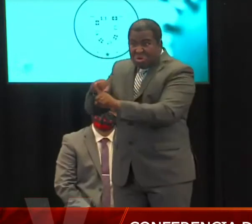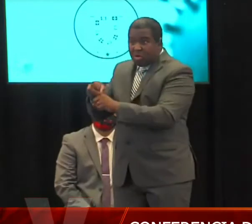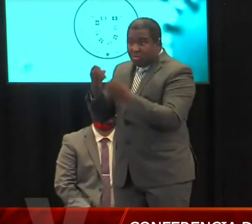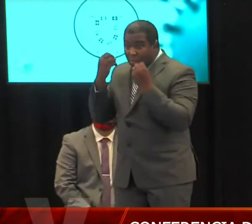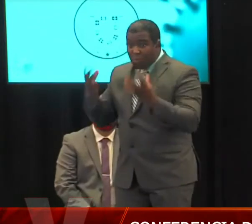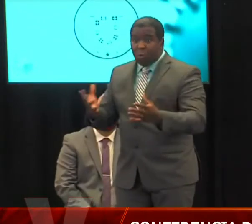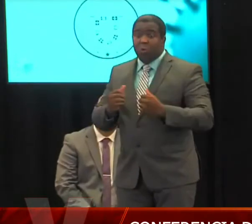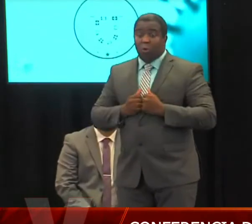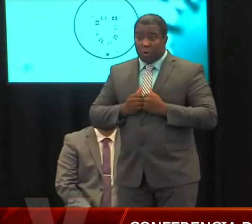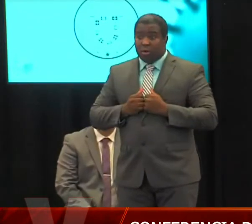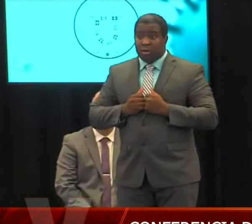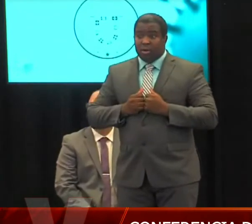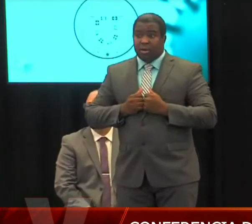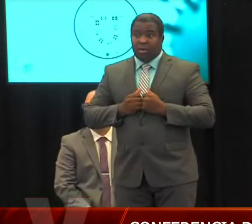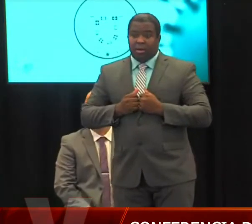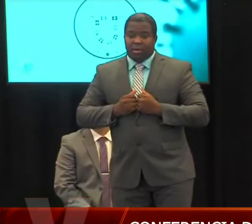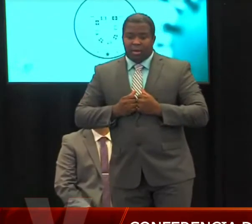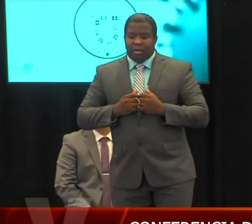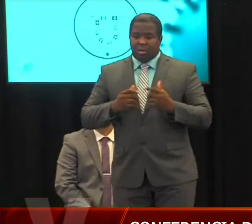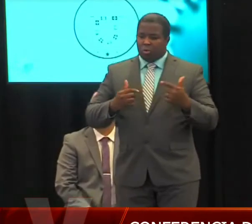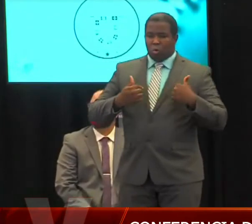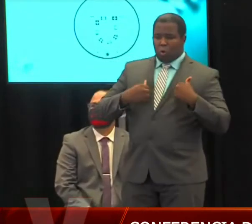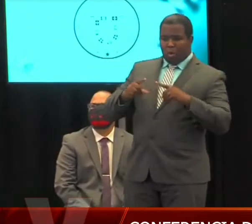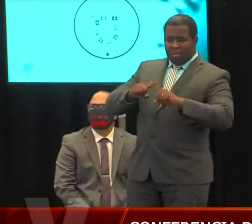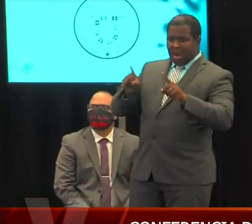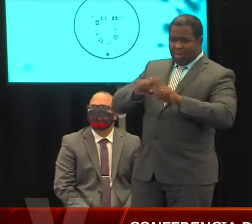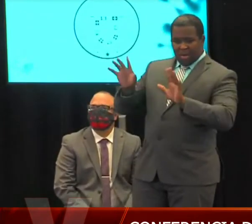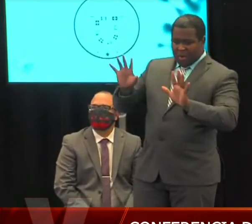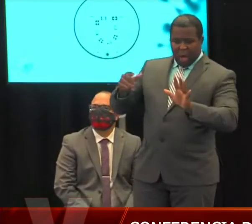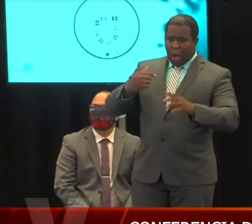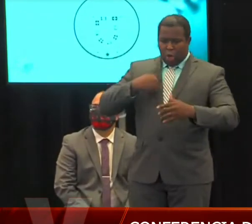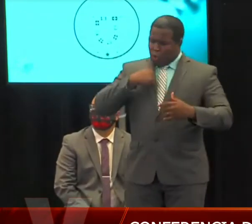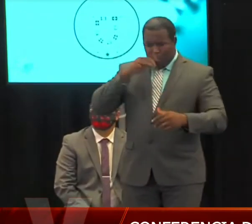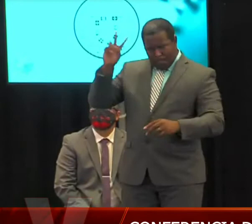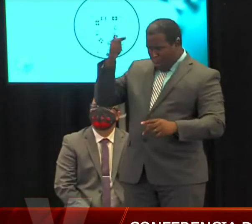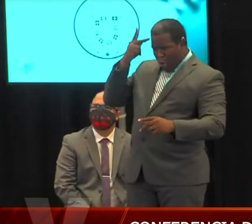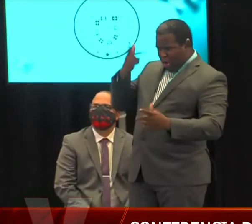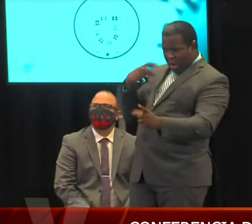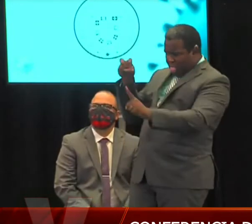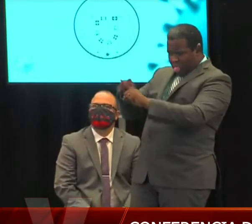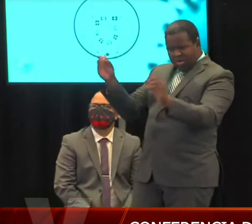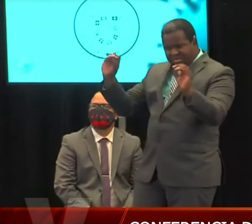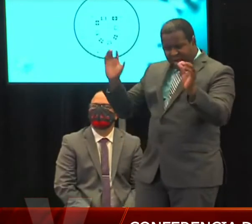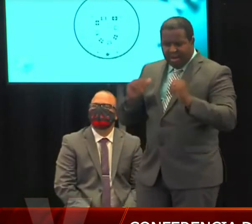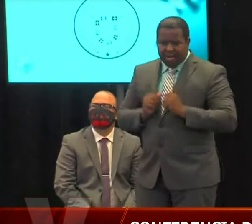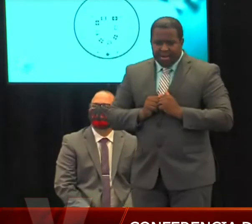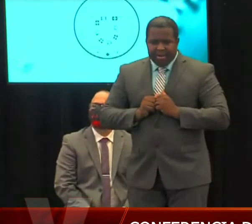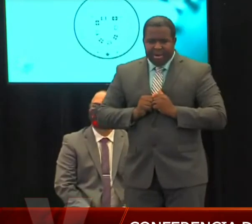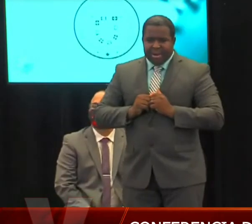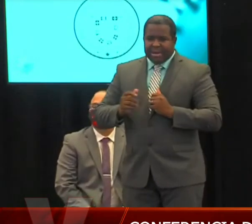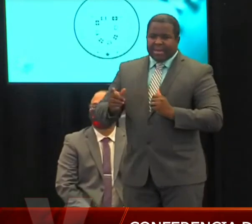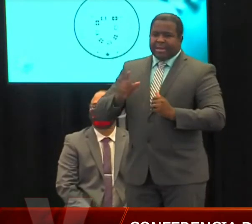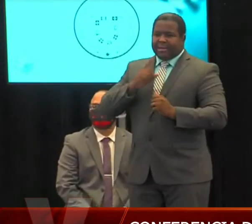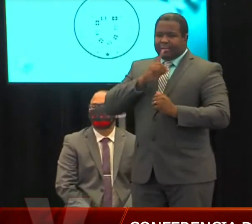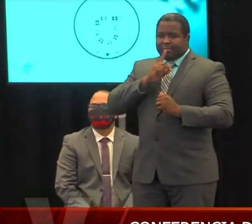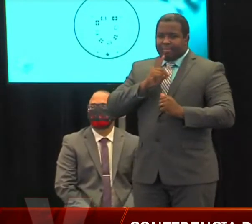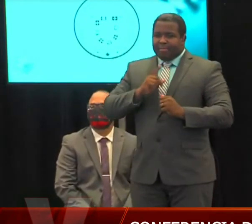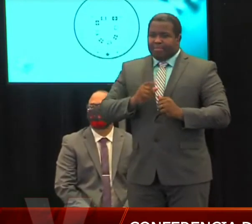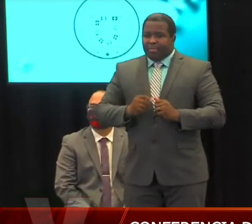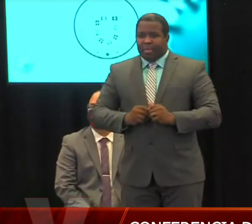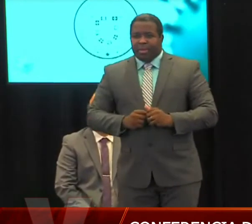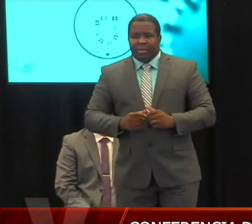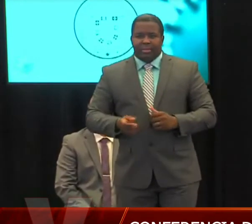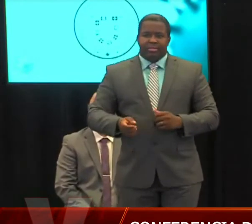Pasamos con Telemundo. Por favor, les recordamos que son dos preguntas por el periodista. Gracias. Buenas tardes, Gobernadora. La primera pregunta, ¿por qué